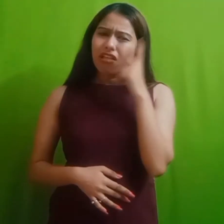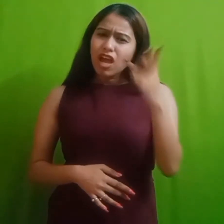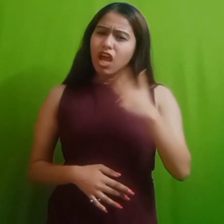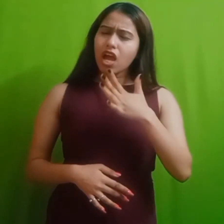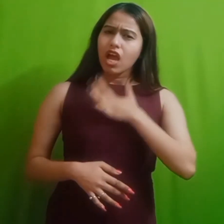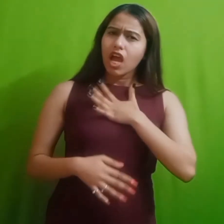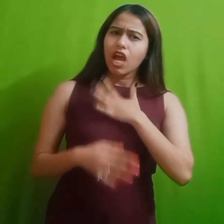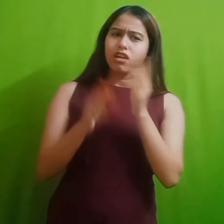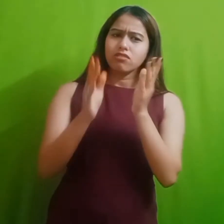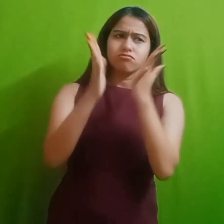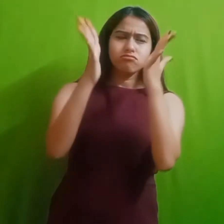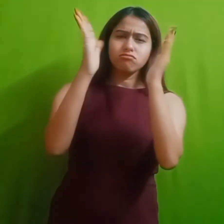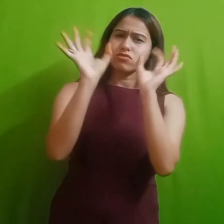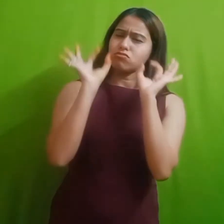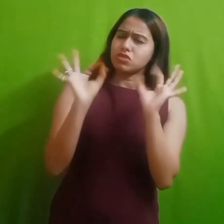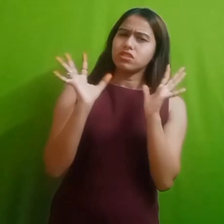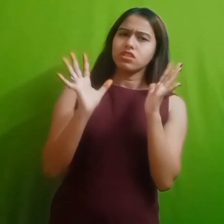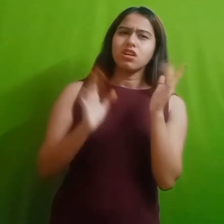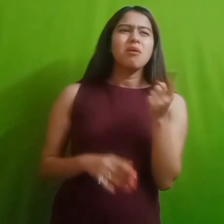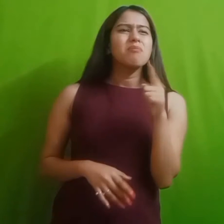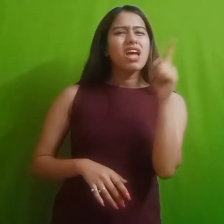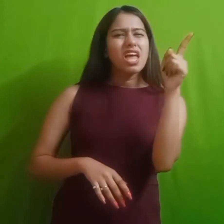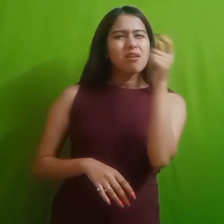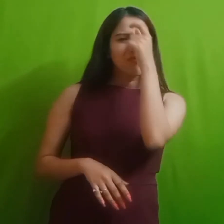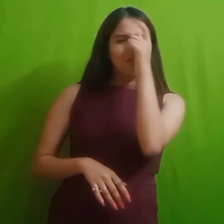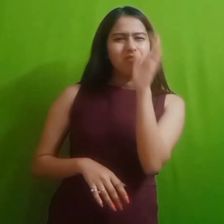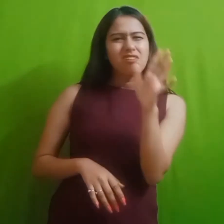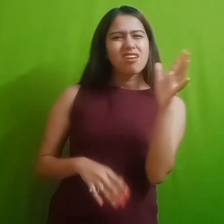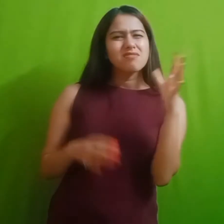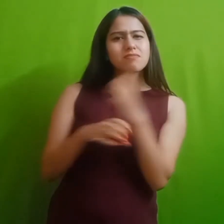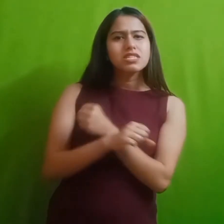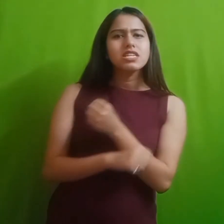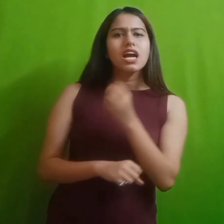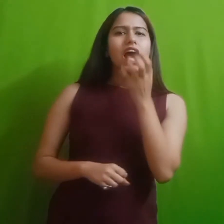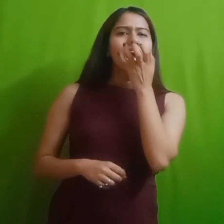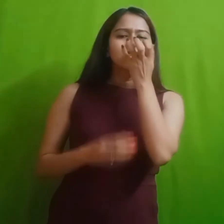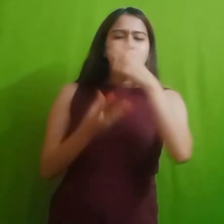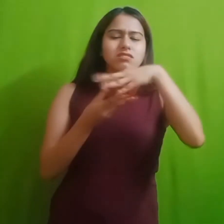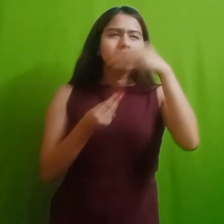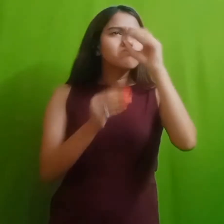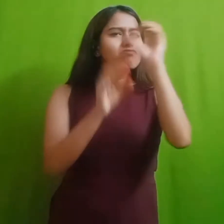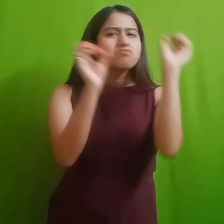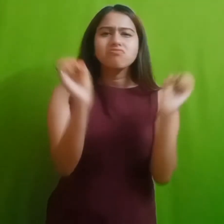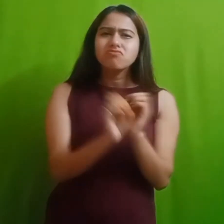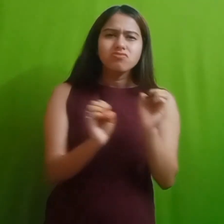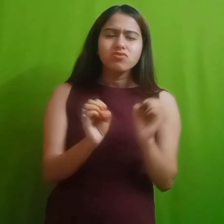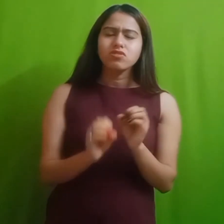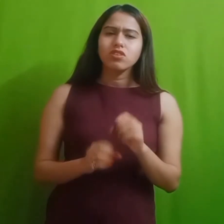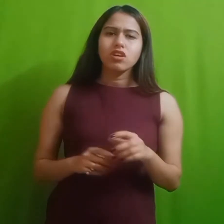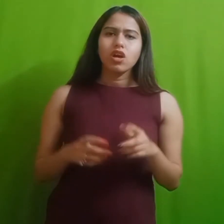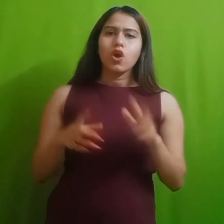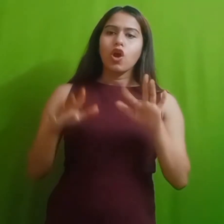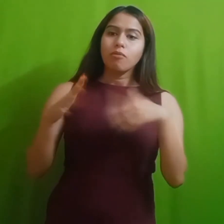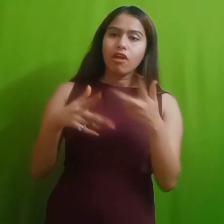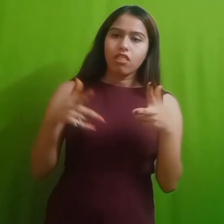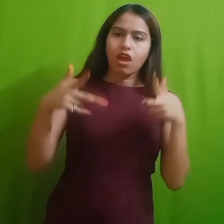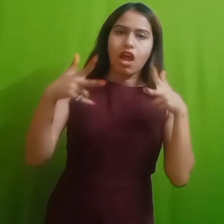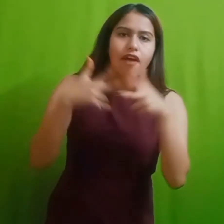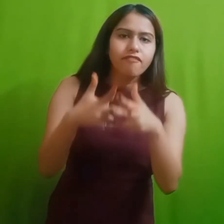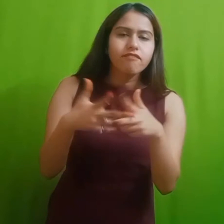नहीं लगे थे और जैसी दूसरा वाला ये बोल रहा था तीसरा वाला जो सबसे छोटा बेटा था राजकुमार था उसने का कि पिता जी ये दोनों भहिया क्या बात कर रहे